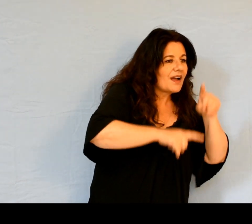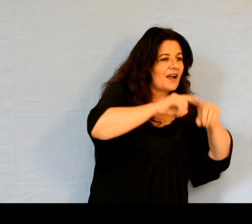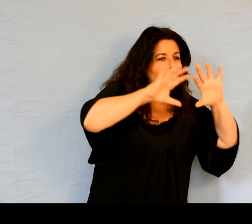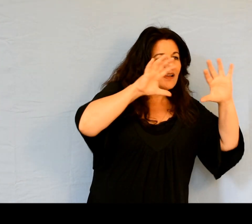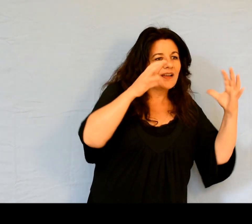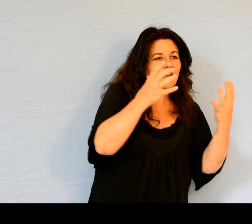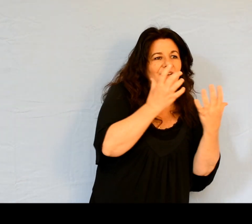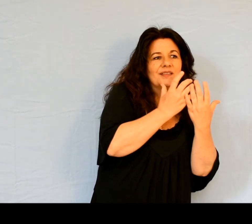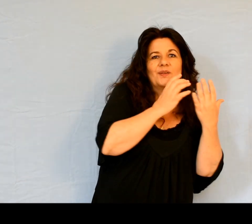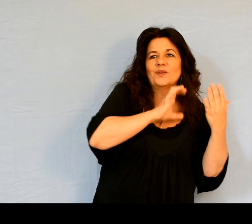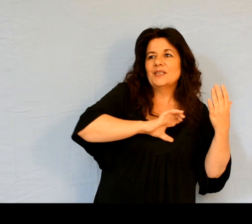sourire.